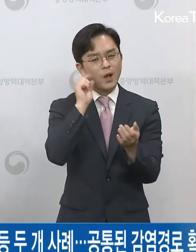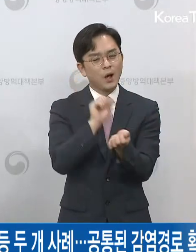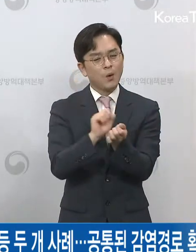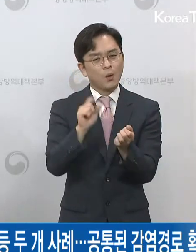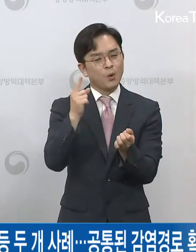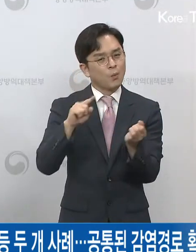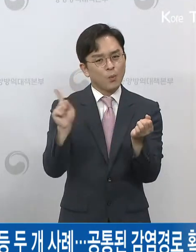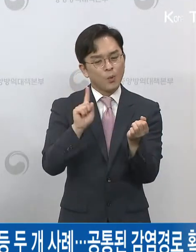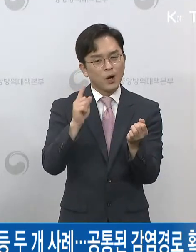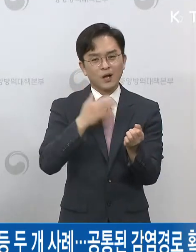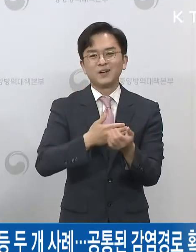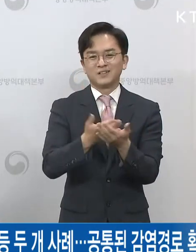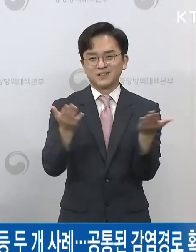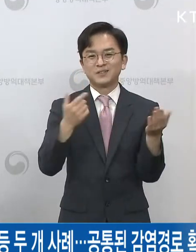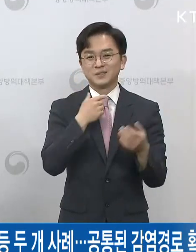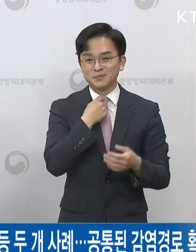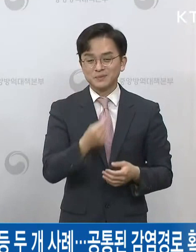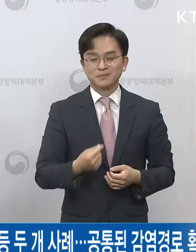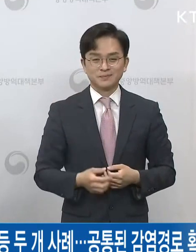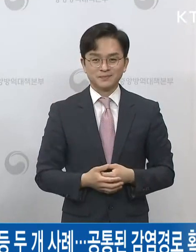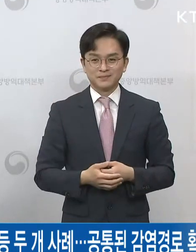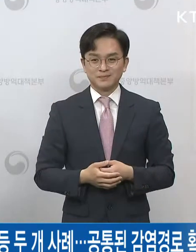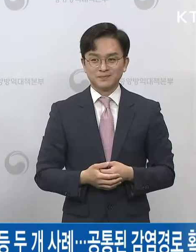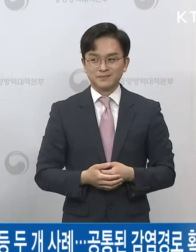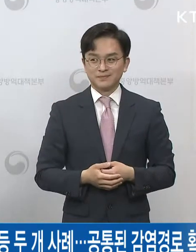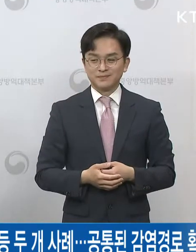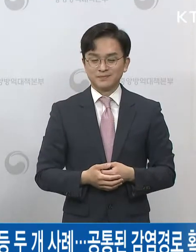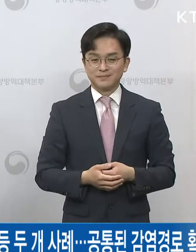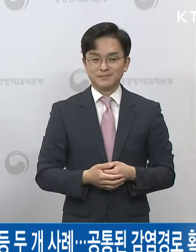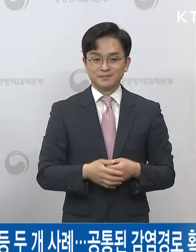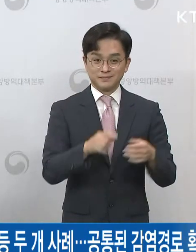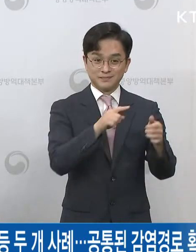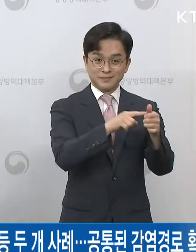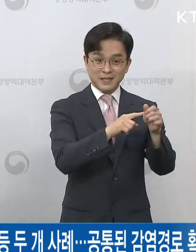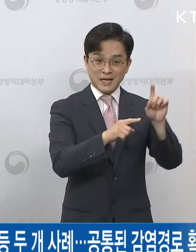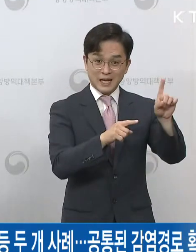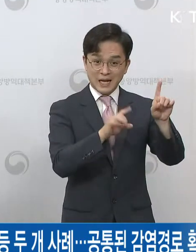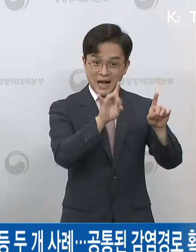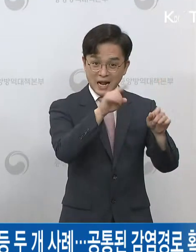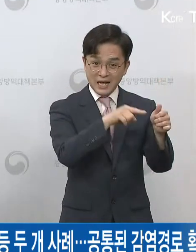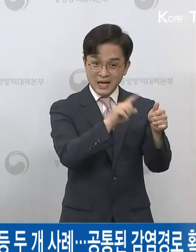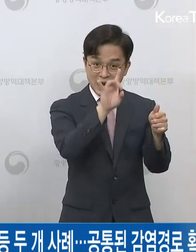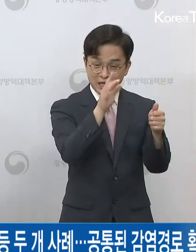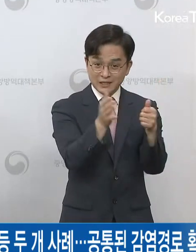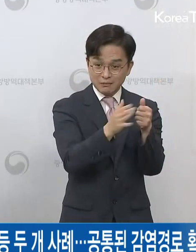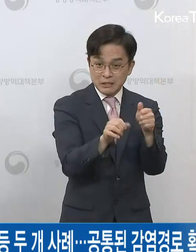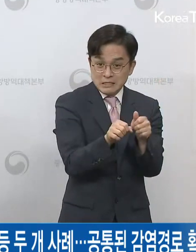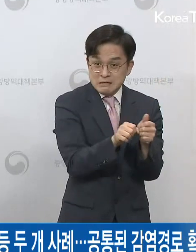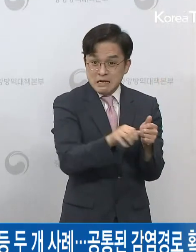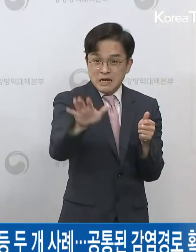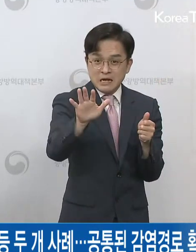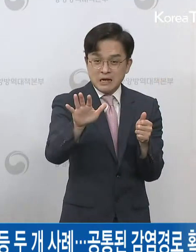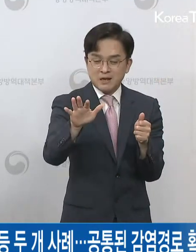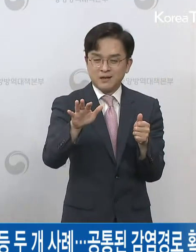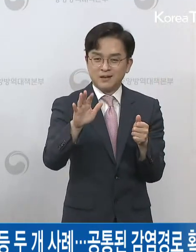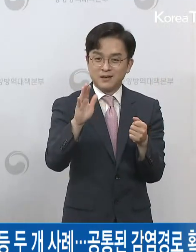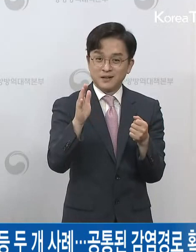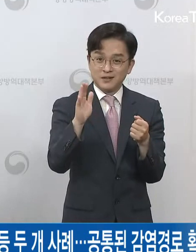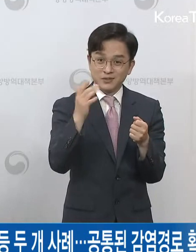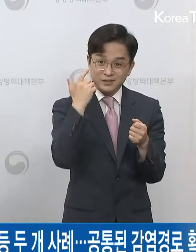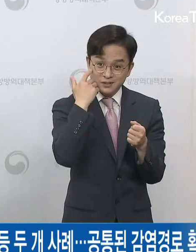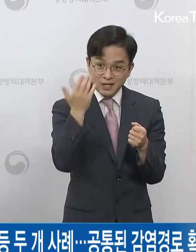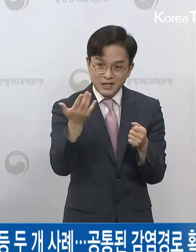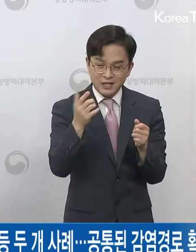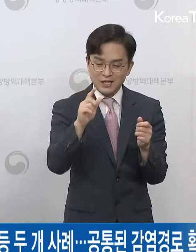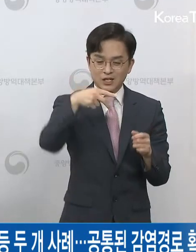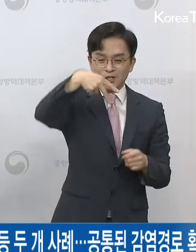됐는지를 조사를 해서 말씀을 드리도록 하겠습니다. 슈퍼전파자라기보다는 그런 마스크를 쓸 수 없는